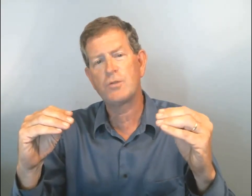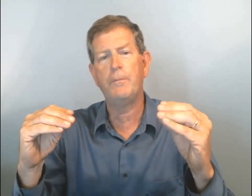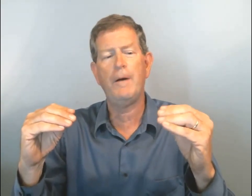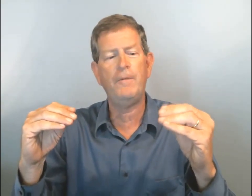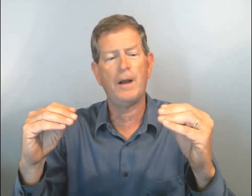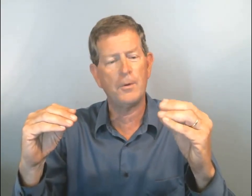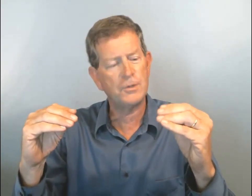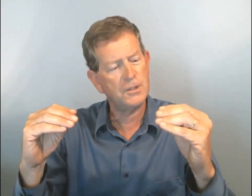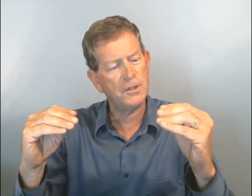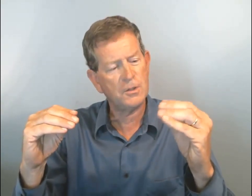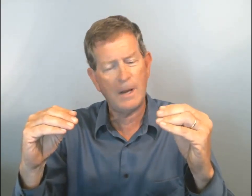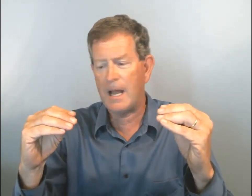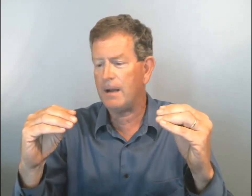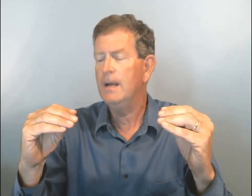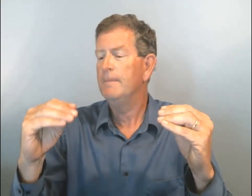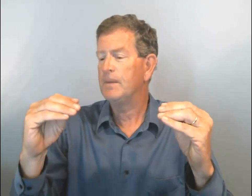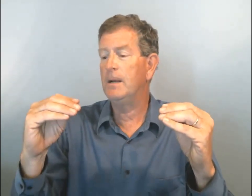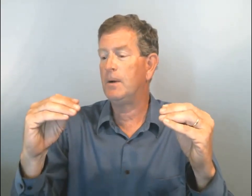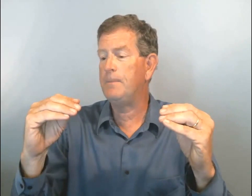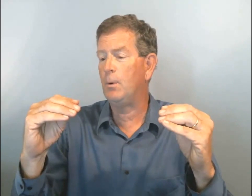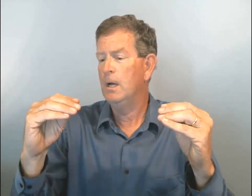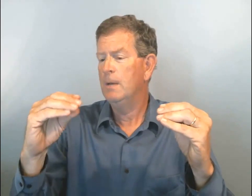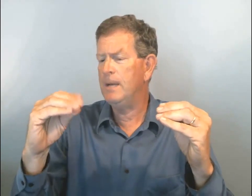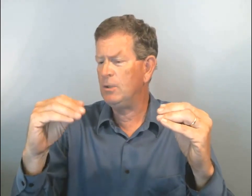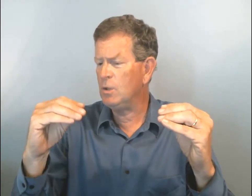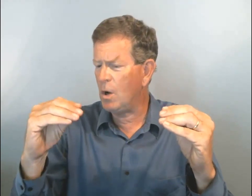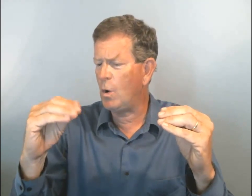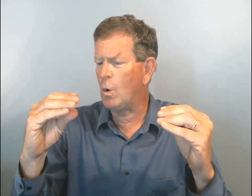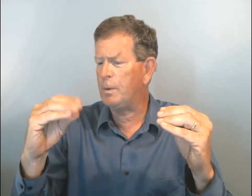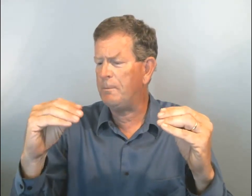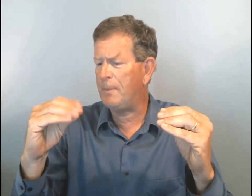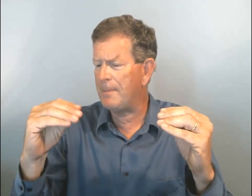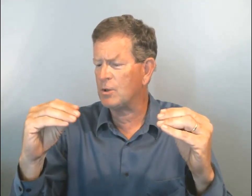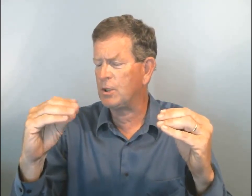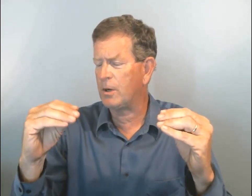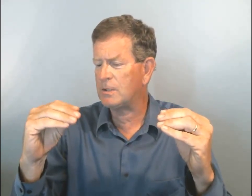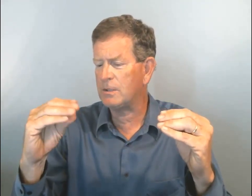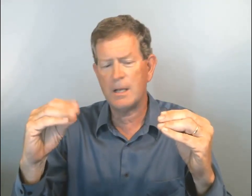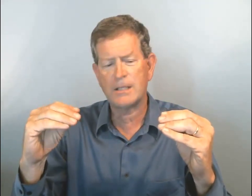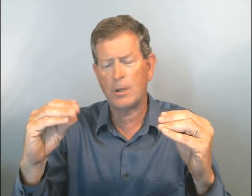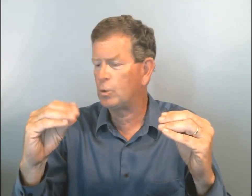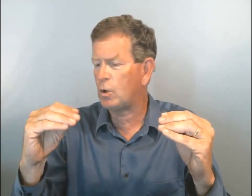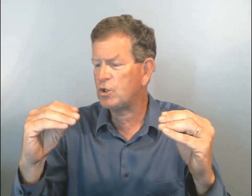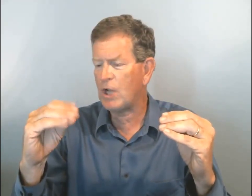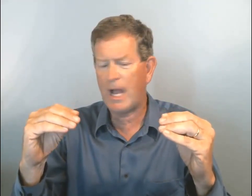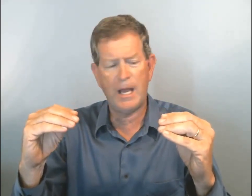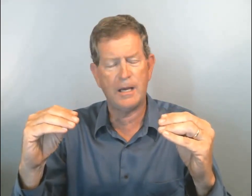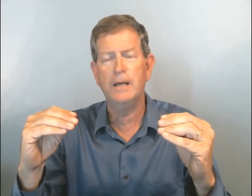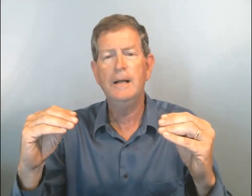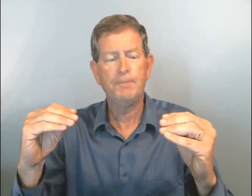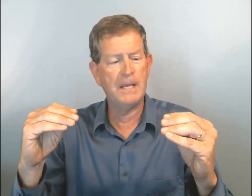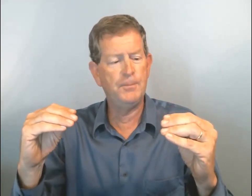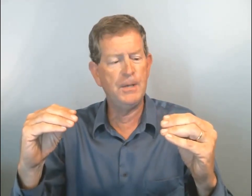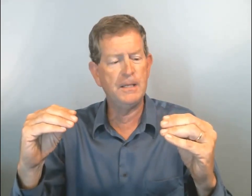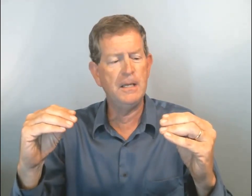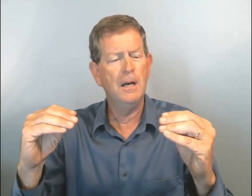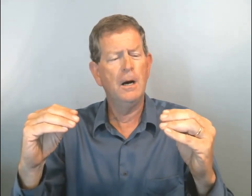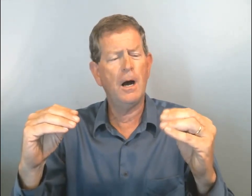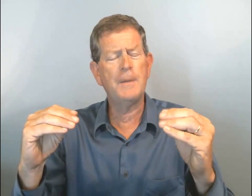je ne veux pas faire à manger ce soir. Et l'homme répond, mais non, on ne peut pas manger au restaurant, ça coûte trop cher. Et puis, elle dit, oh, mais